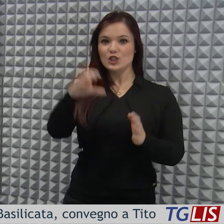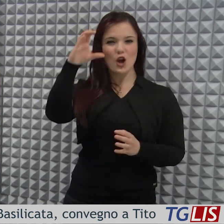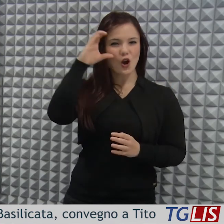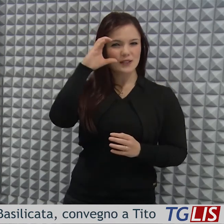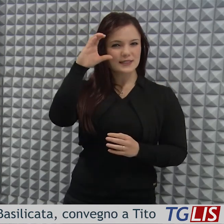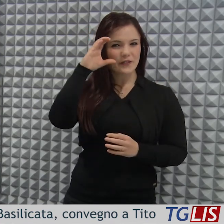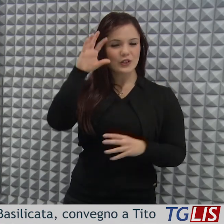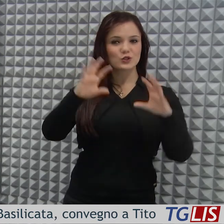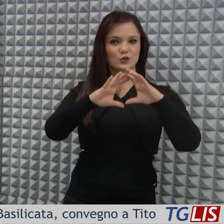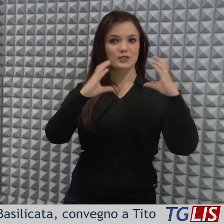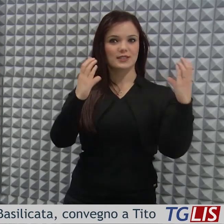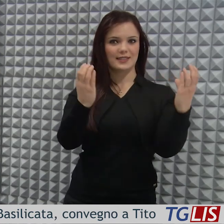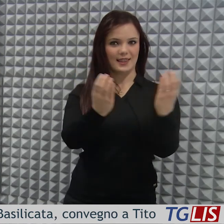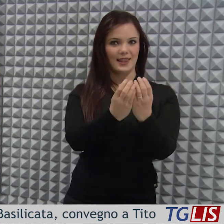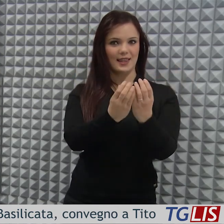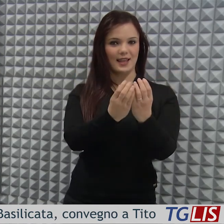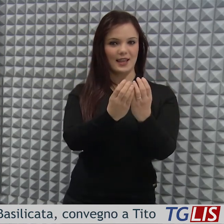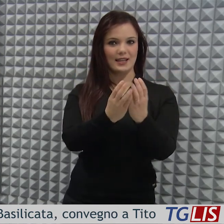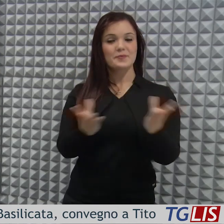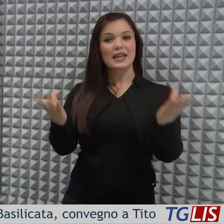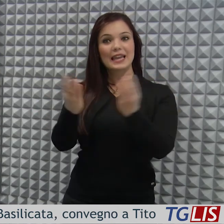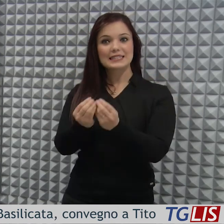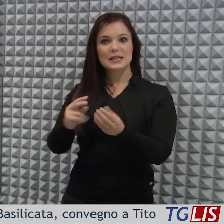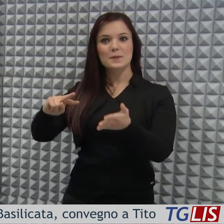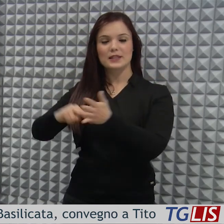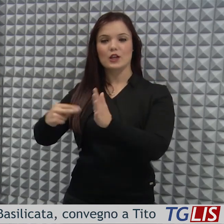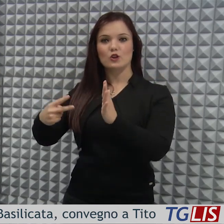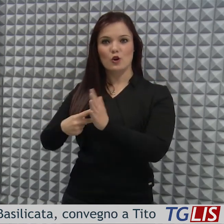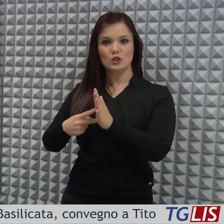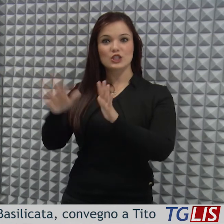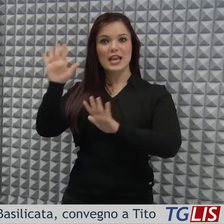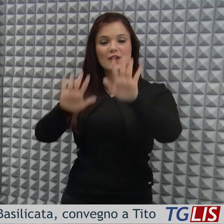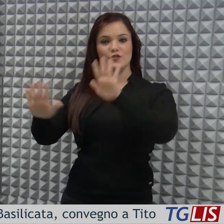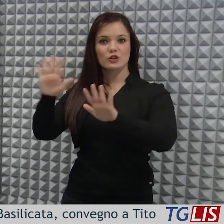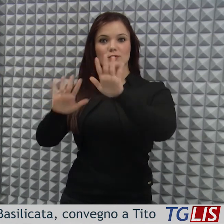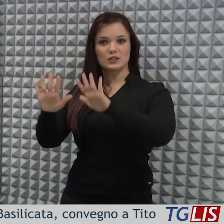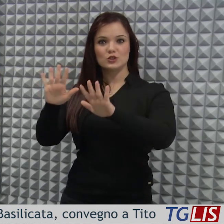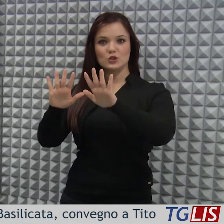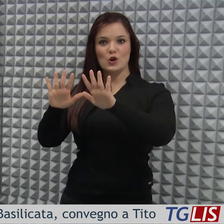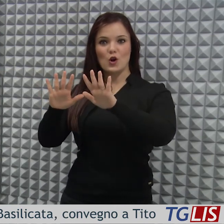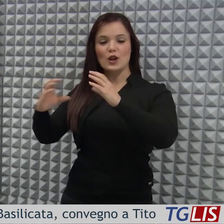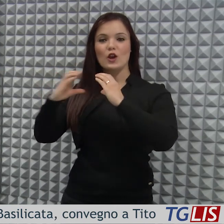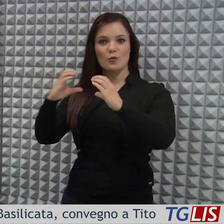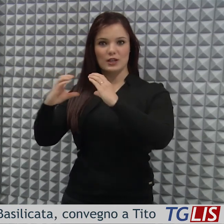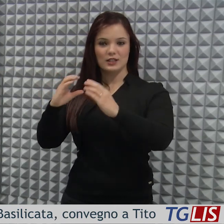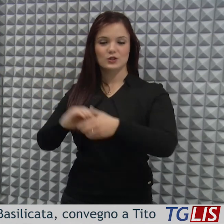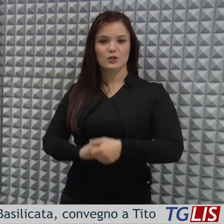osservazioni della Terra con le tecnologie dell'informazione e della comunicazione.